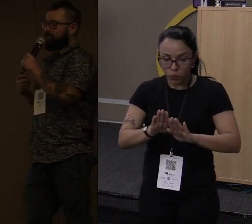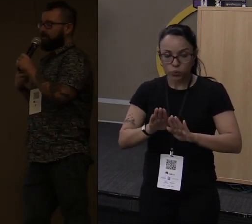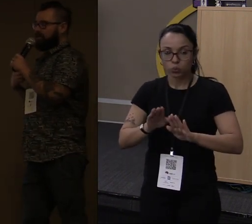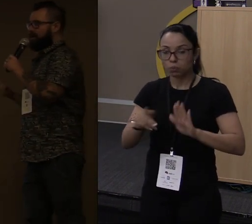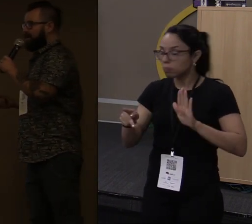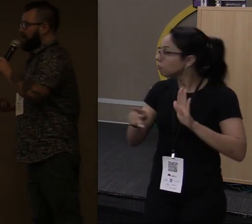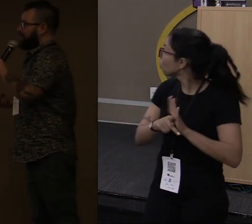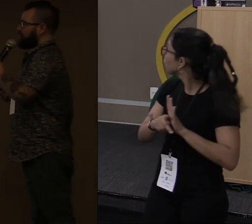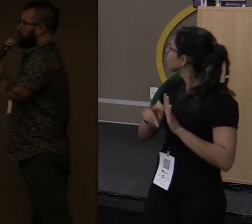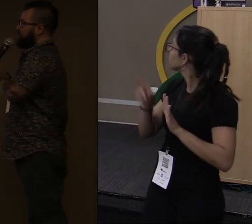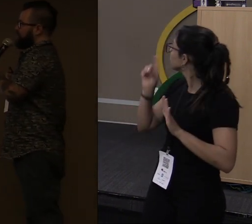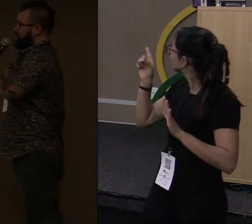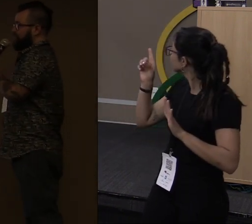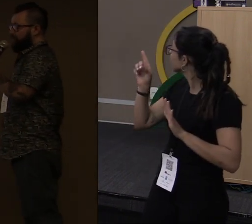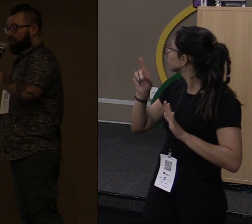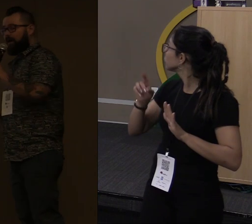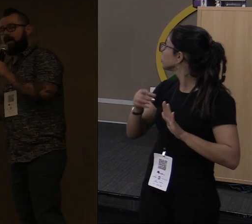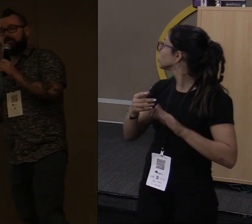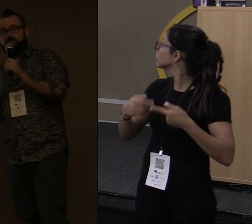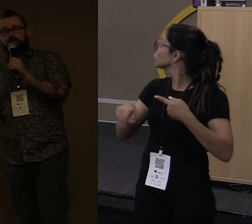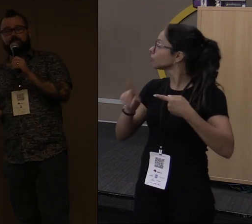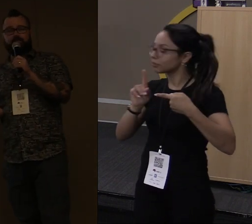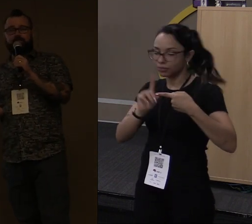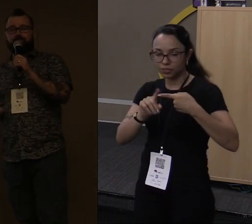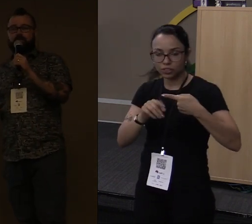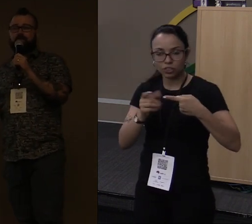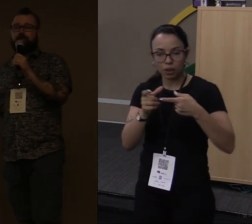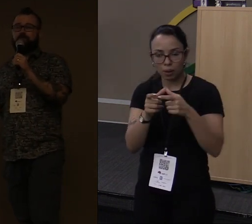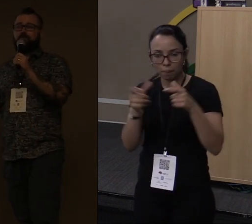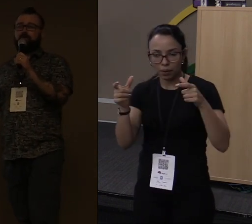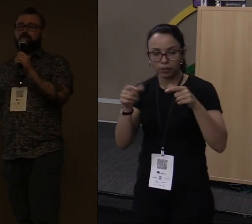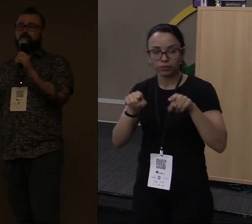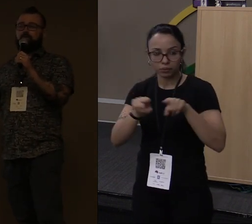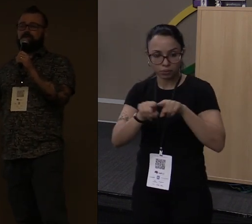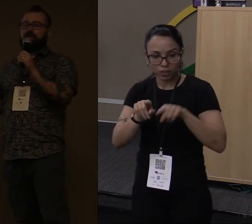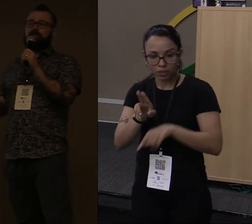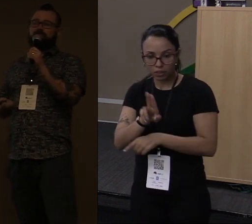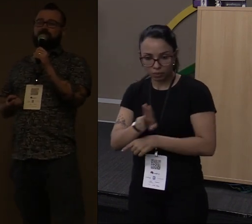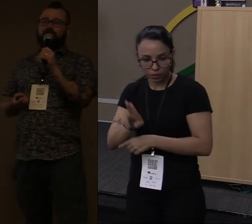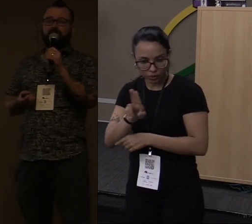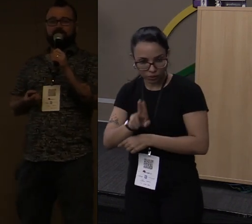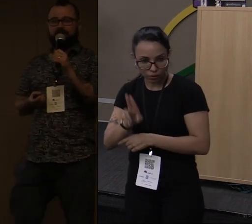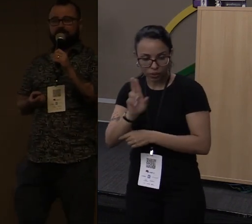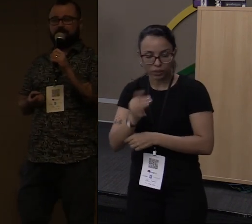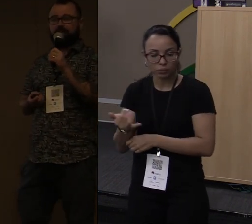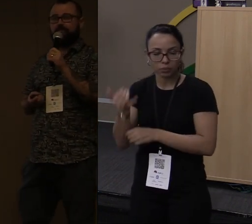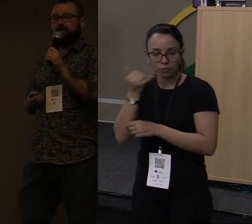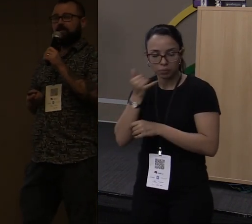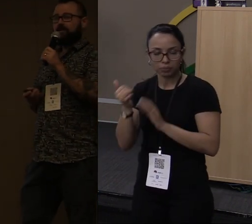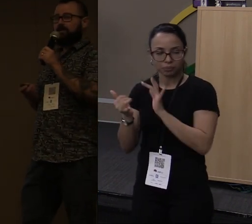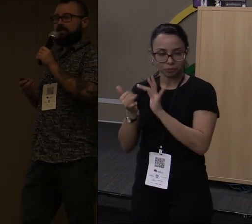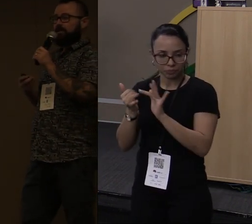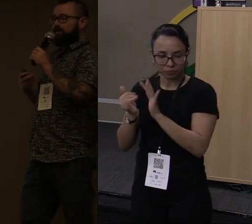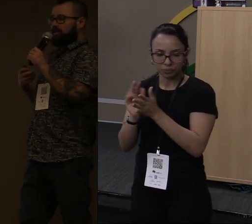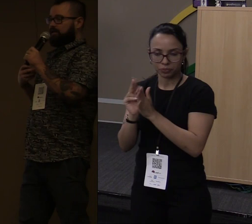como eu falei, embarcado, até para mobile, já tem bastante coisa rolando, por conta da eficiência energética.